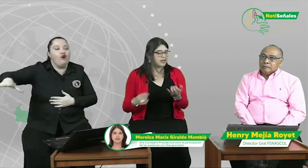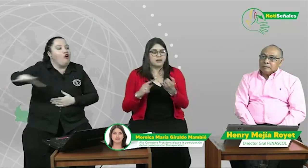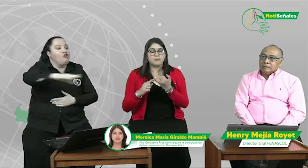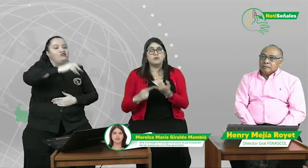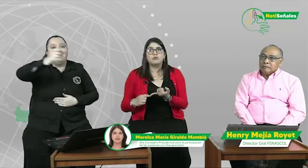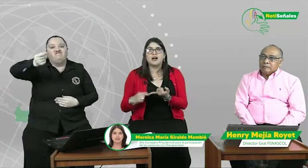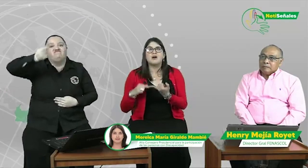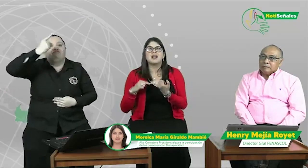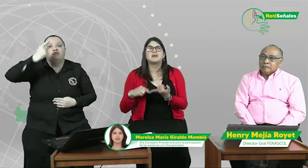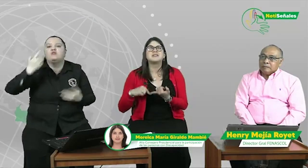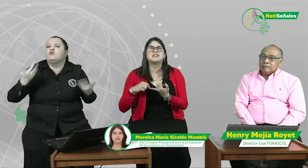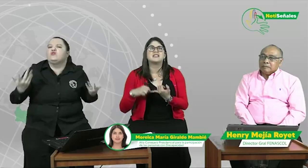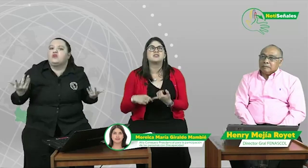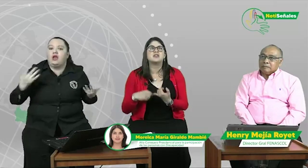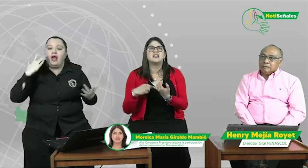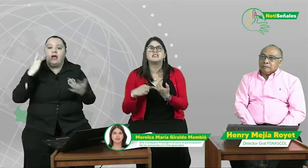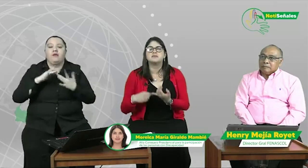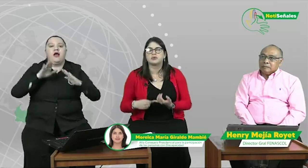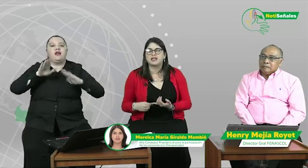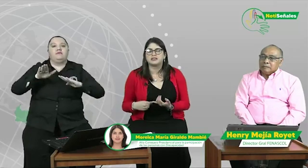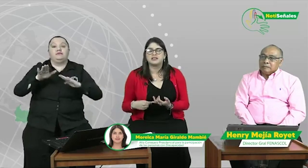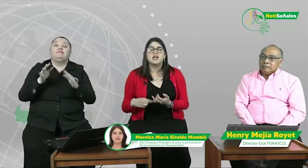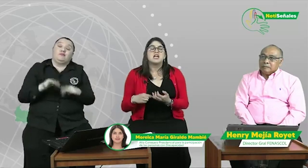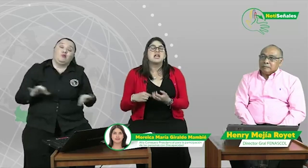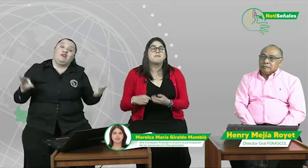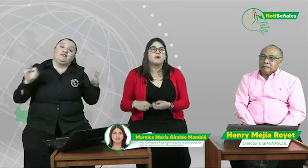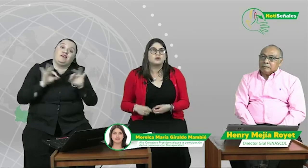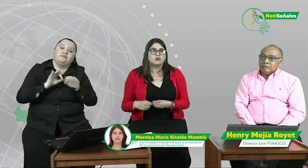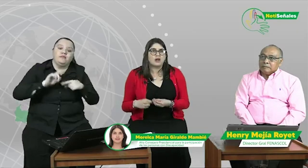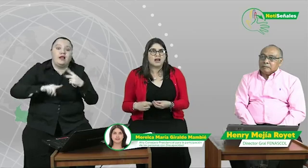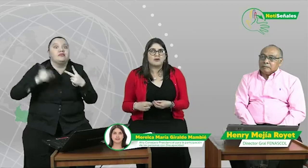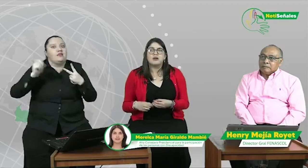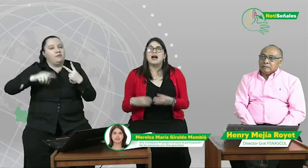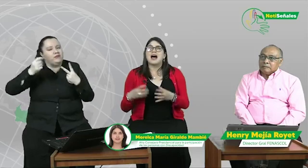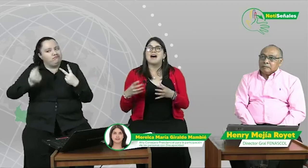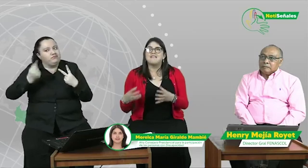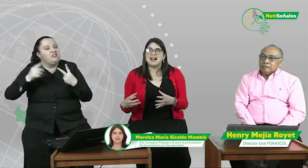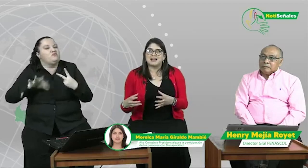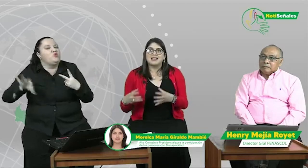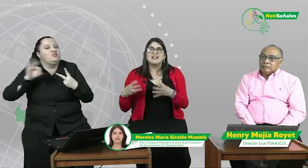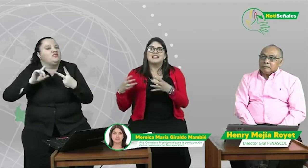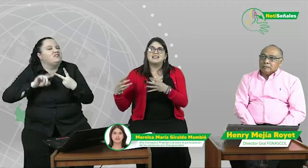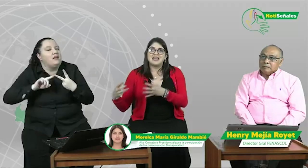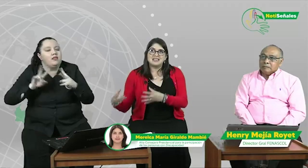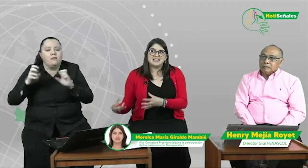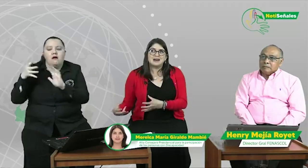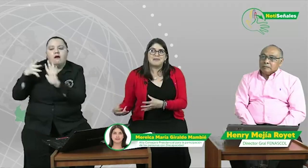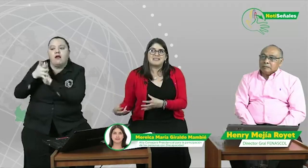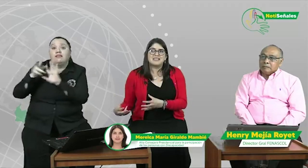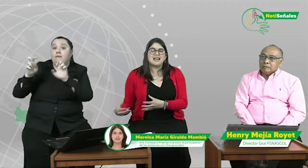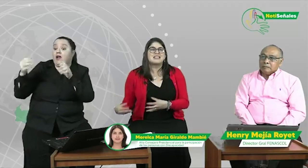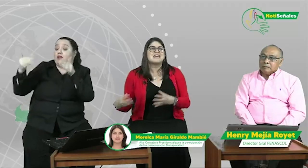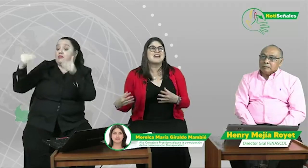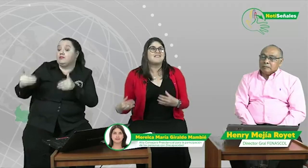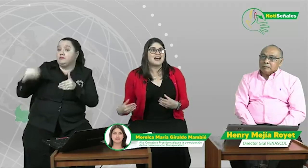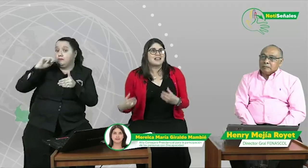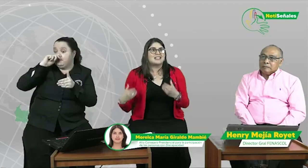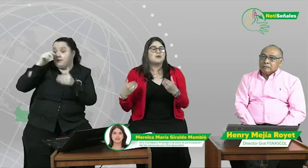Por un lado la representación es importante y por otro lado hablar de discapacidad y hablar de una